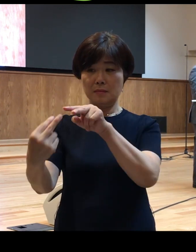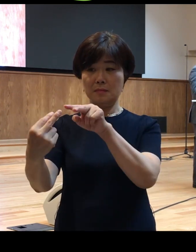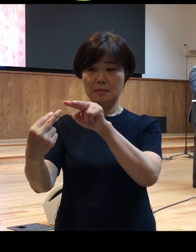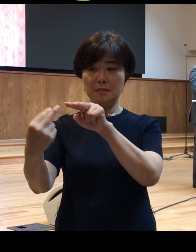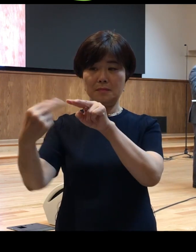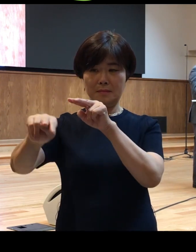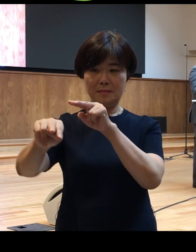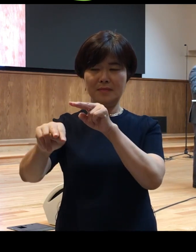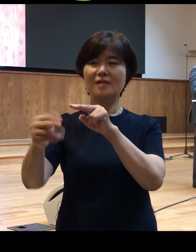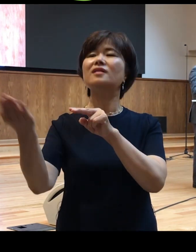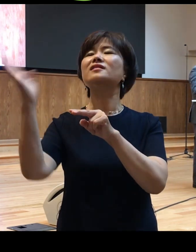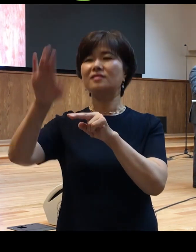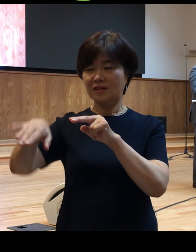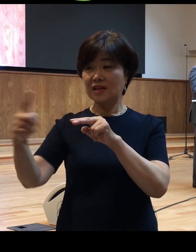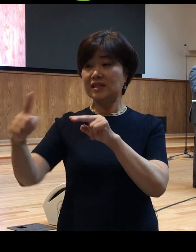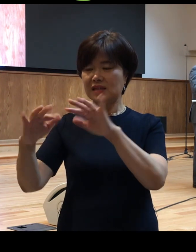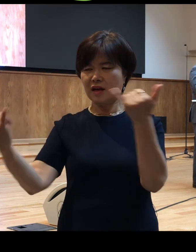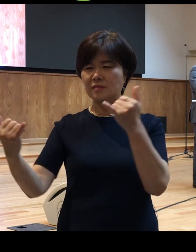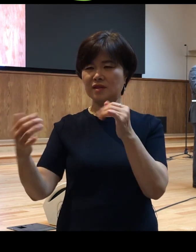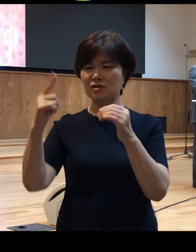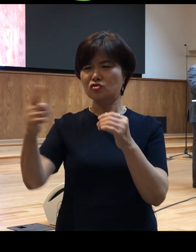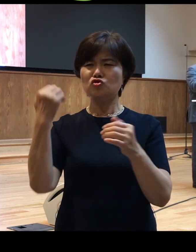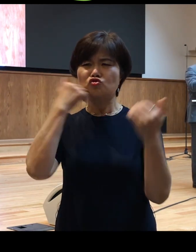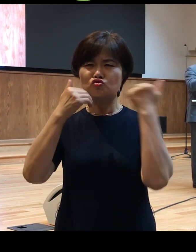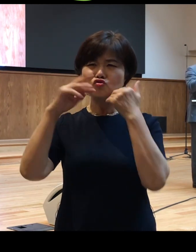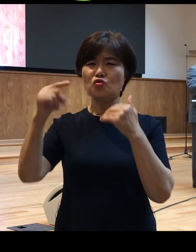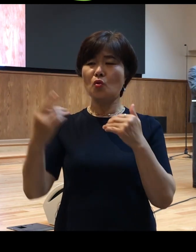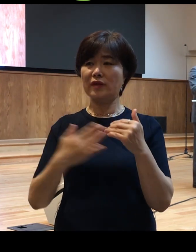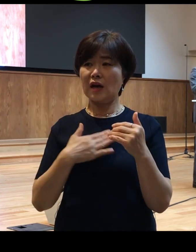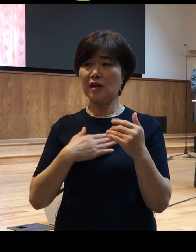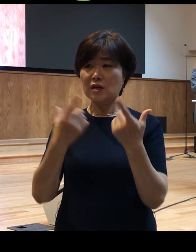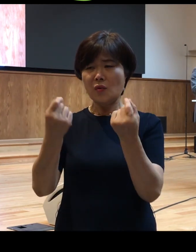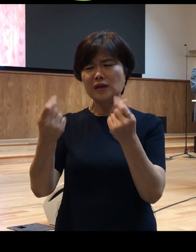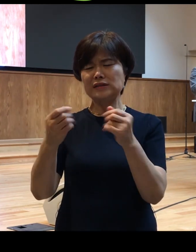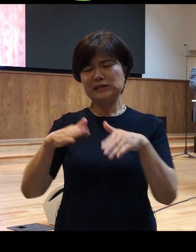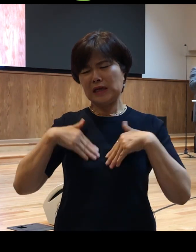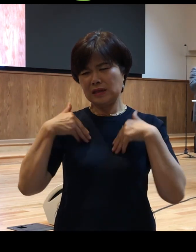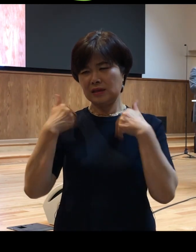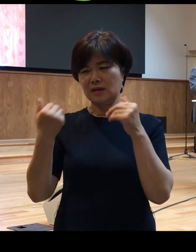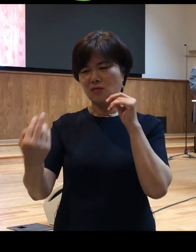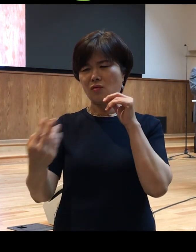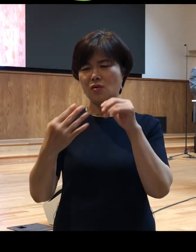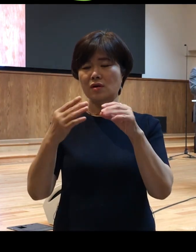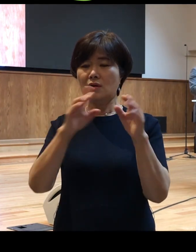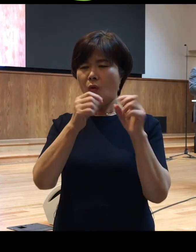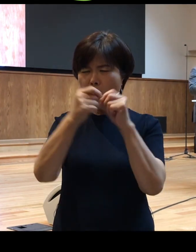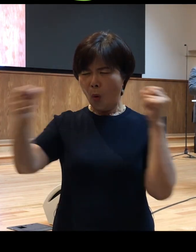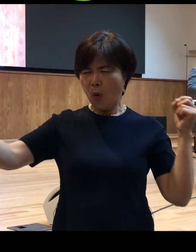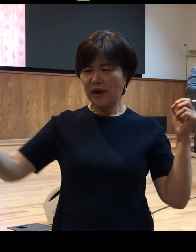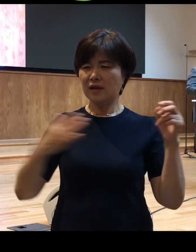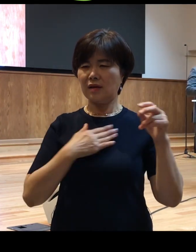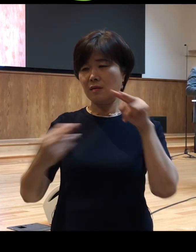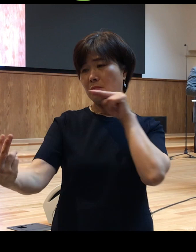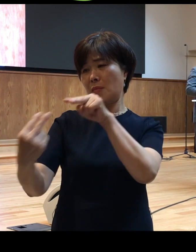사람은 그 누구도 자신을 그런 눈으로 그렇게 한동안 바라본 적이 없었을 것입니다